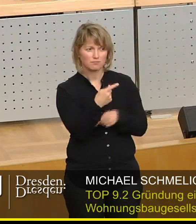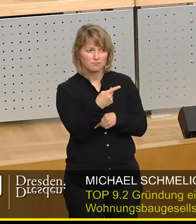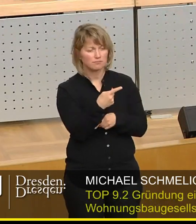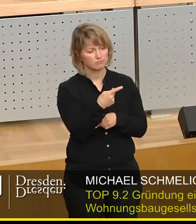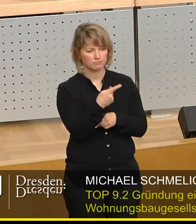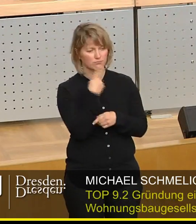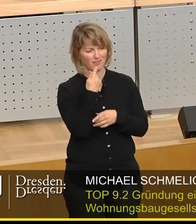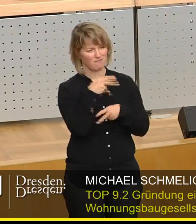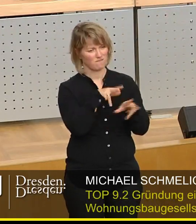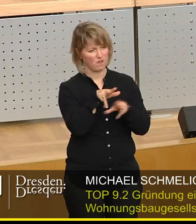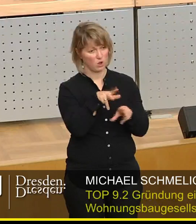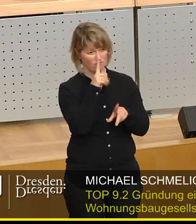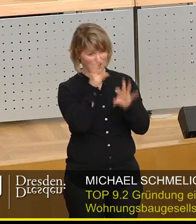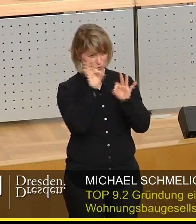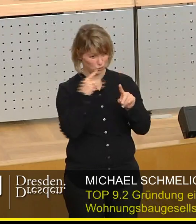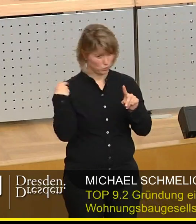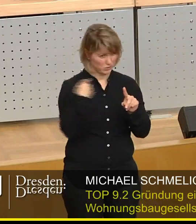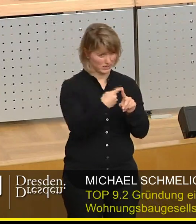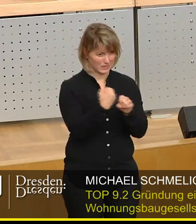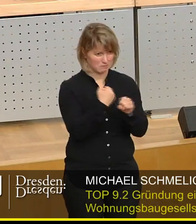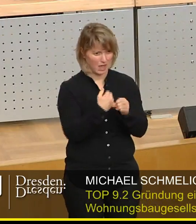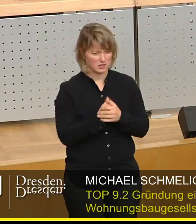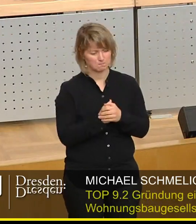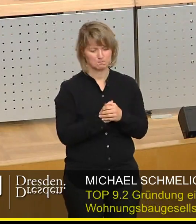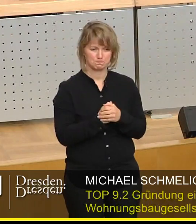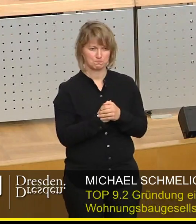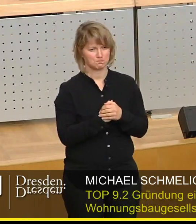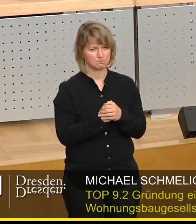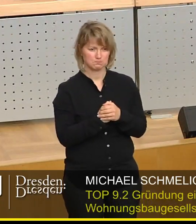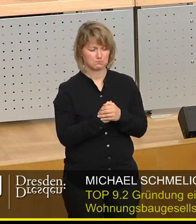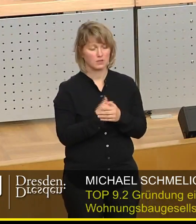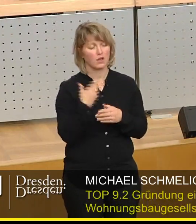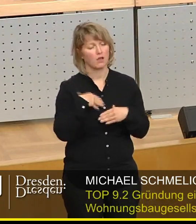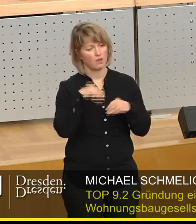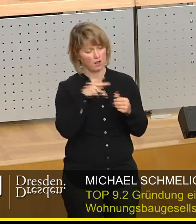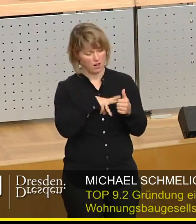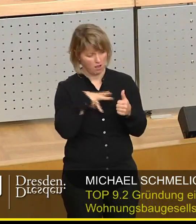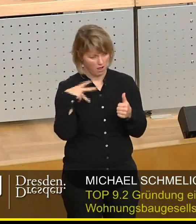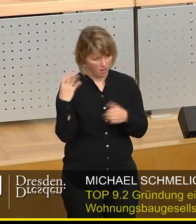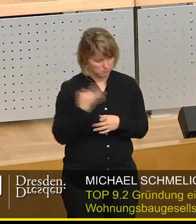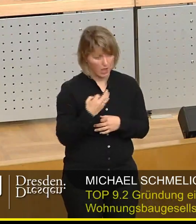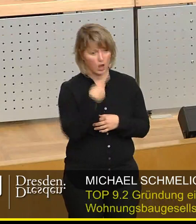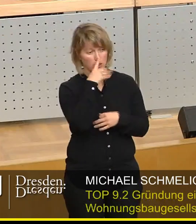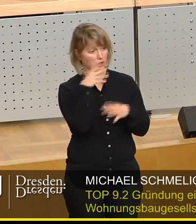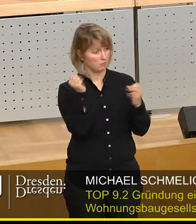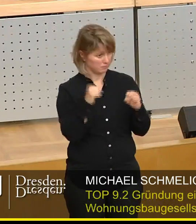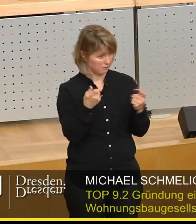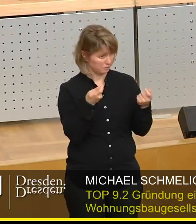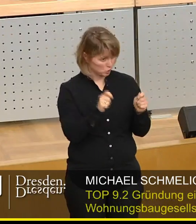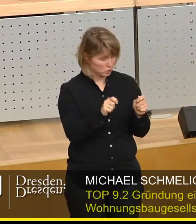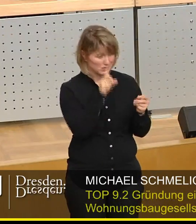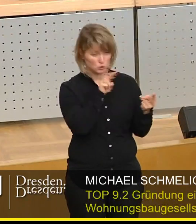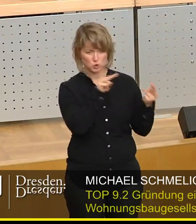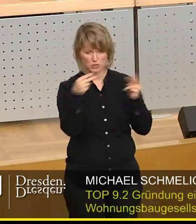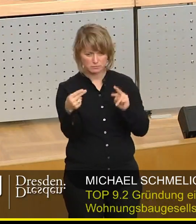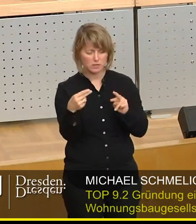keine rühmliche Rolle gespielt hat. Keine rühmliche Rolle gespielt hat. Es hat sehr lange gedauert, bis Beschlüsse umgesetzt wurden. Nicht nur